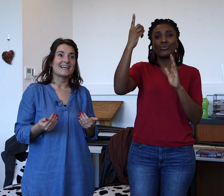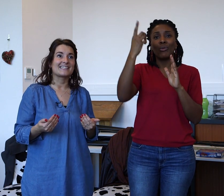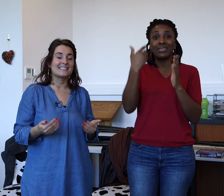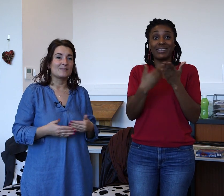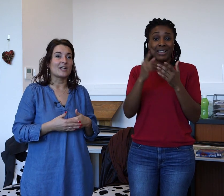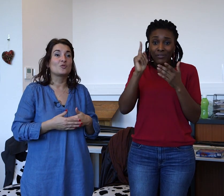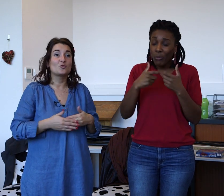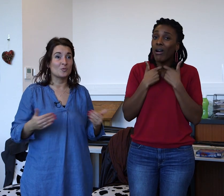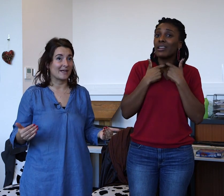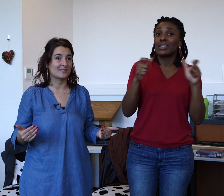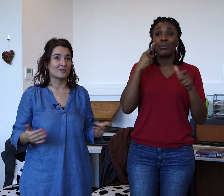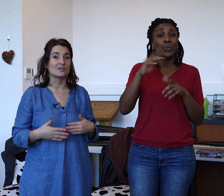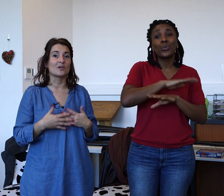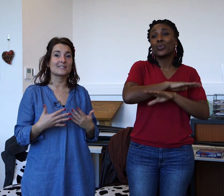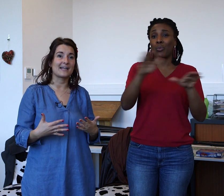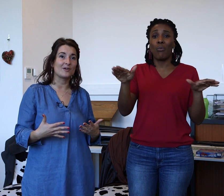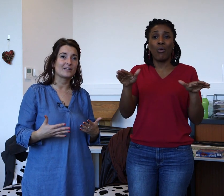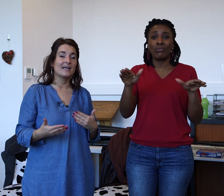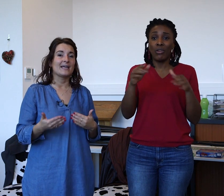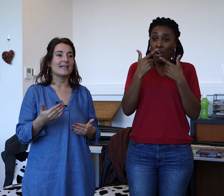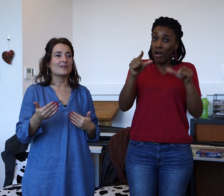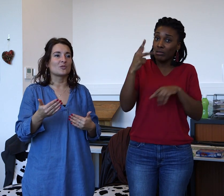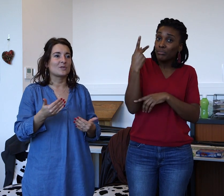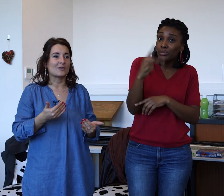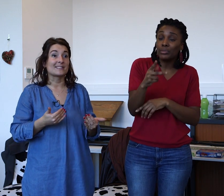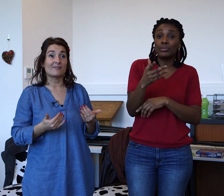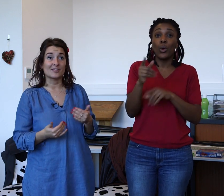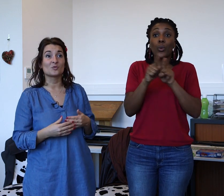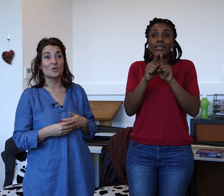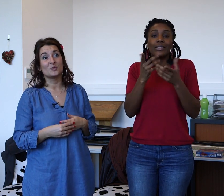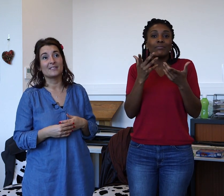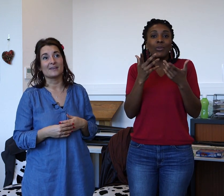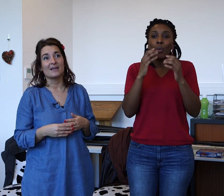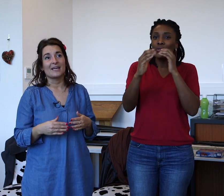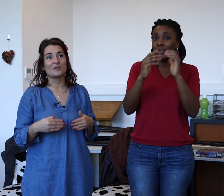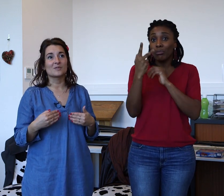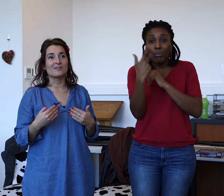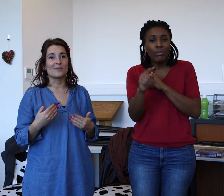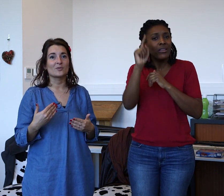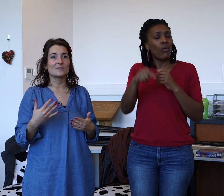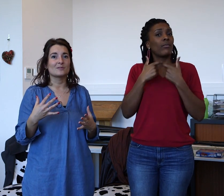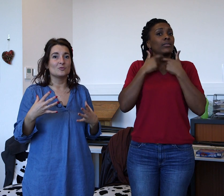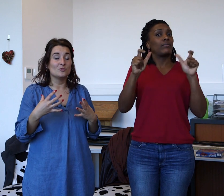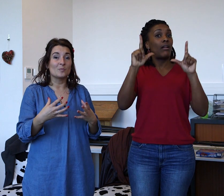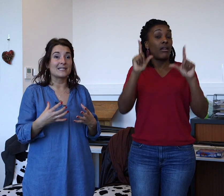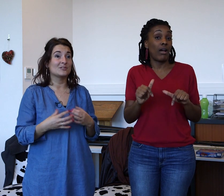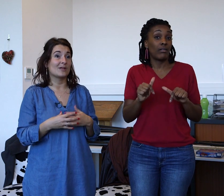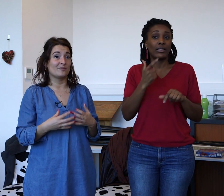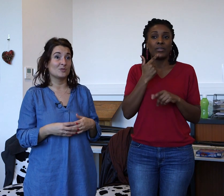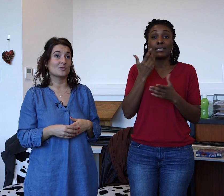accessible à toute personne. Dans sa langue et en tout cas dans sa façon de communiquer. Et donc, c'est vraiment une partie de la vision de